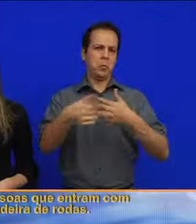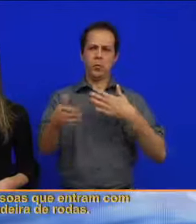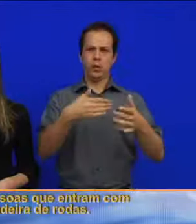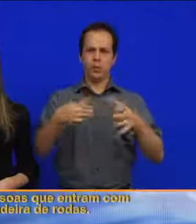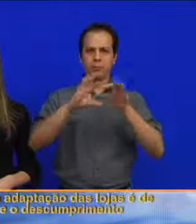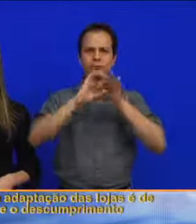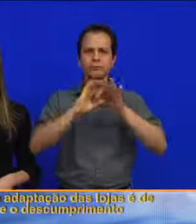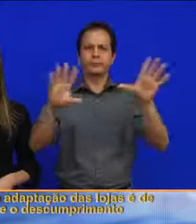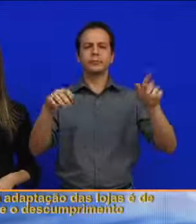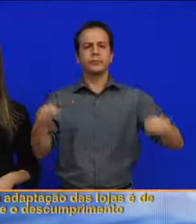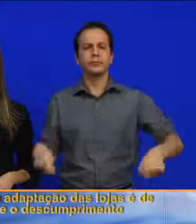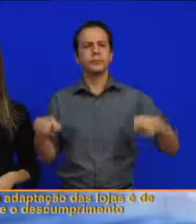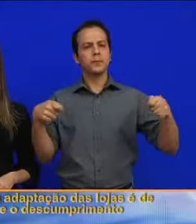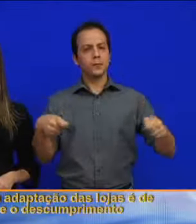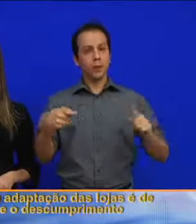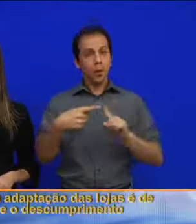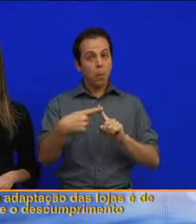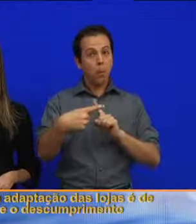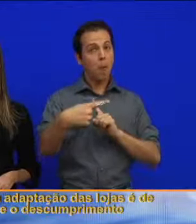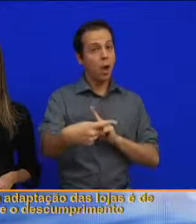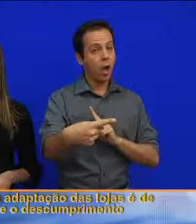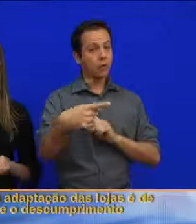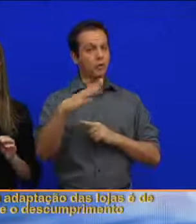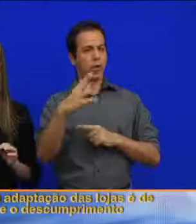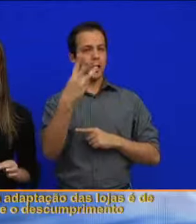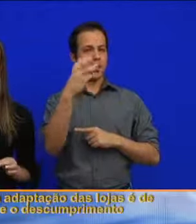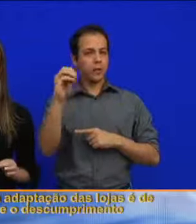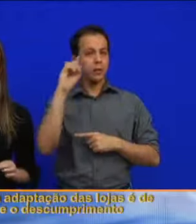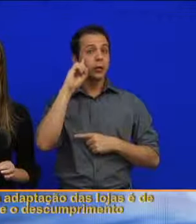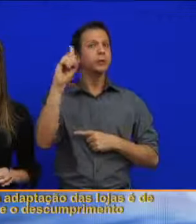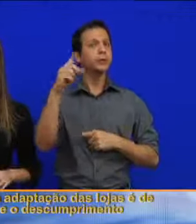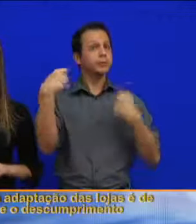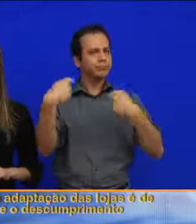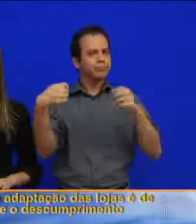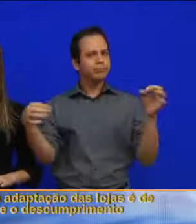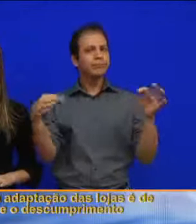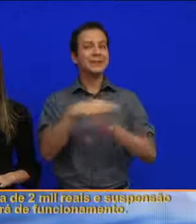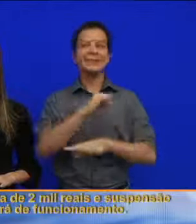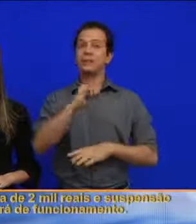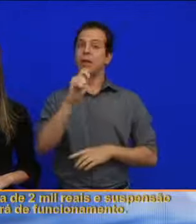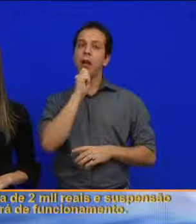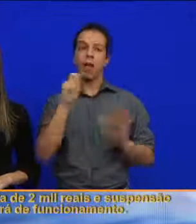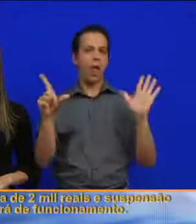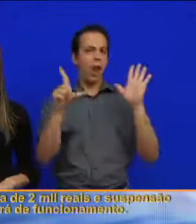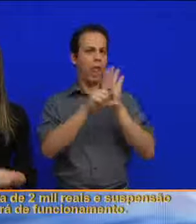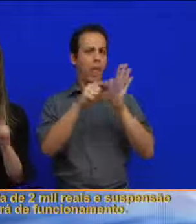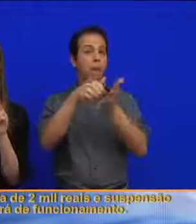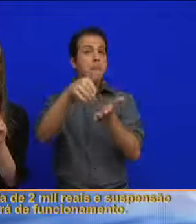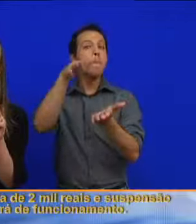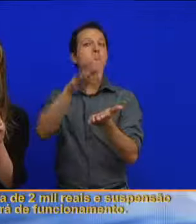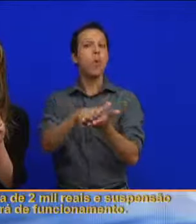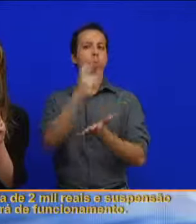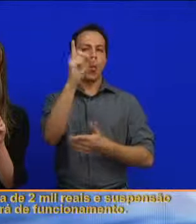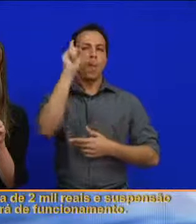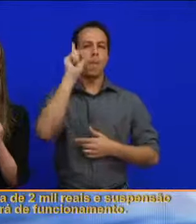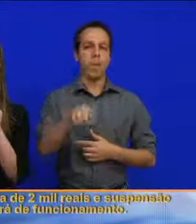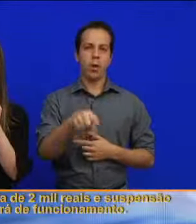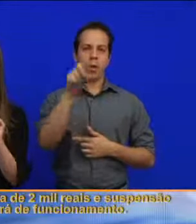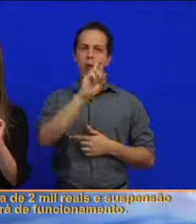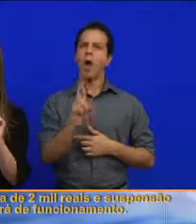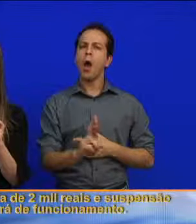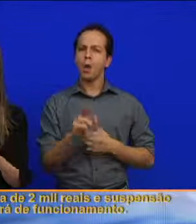cadeiras de rodas. O prazo para adaptação das lojas é de 30 dias e o descumprimento gera uma multa de R$.000